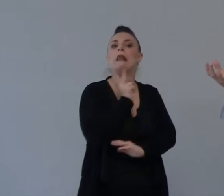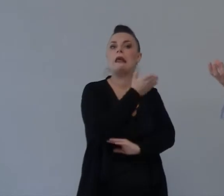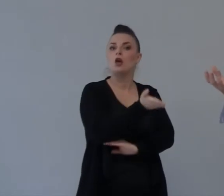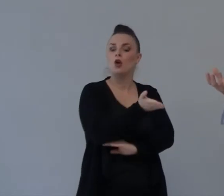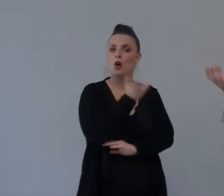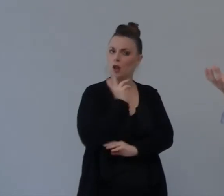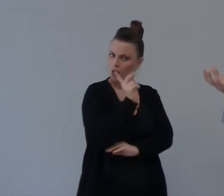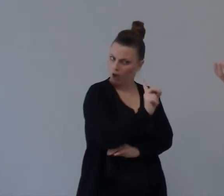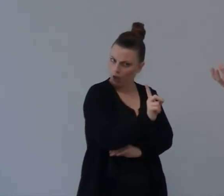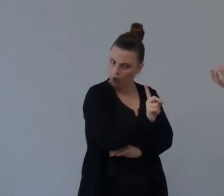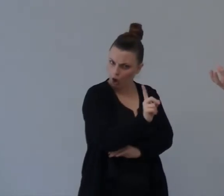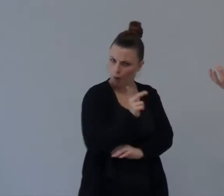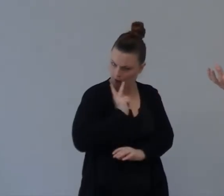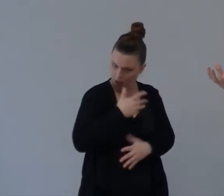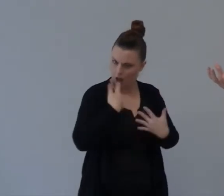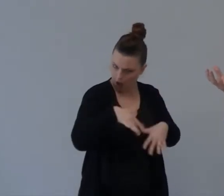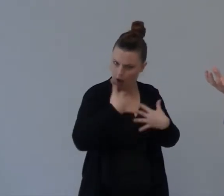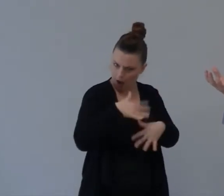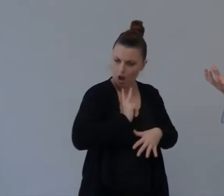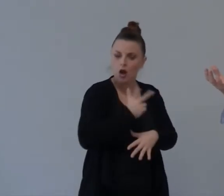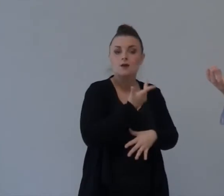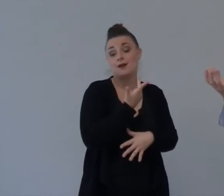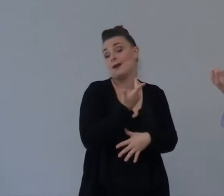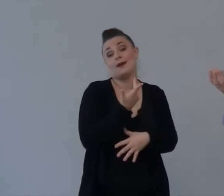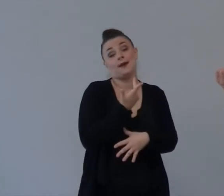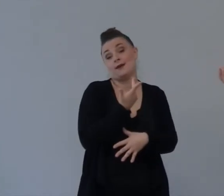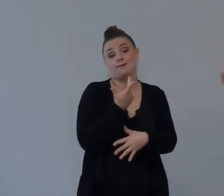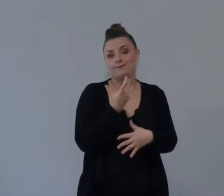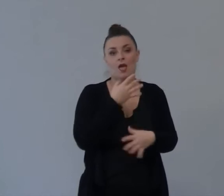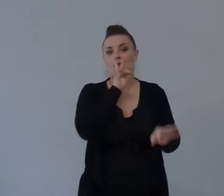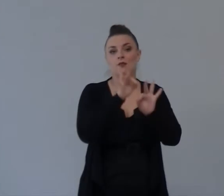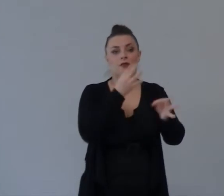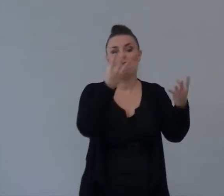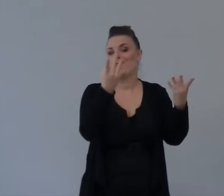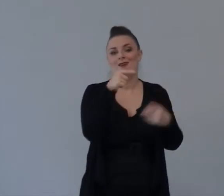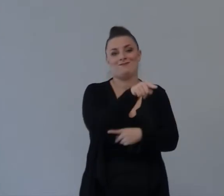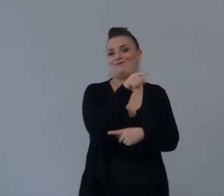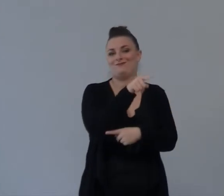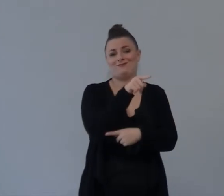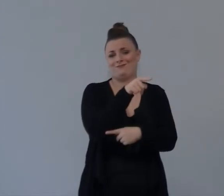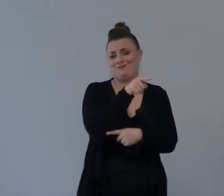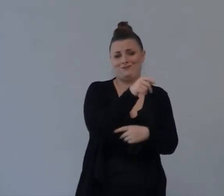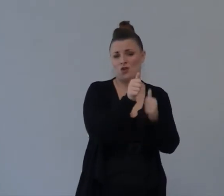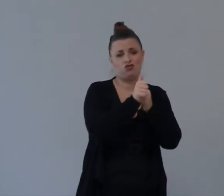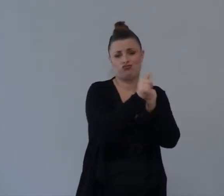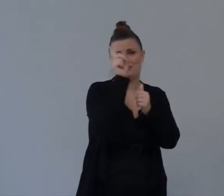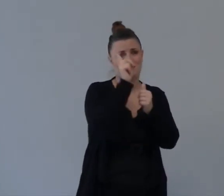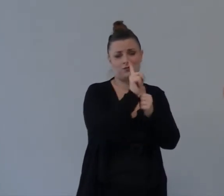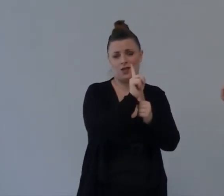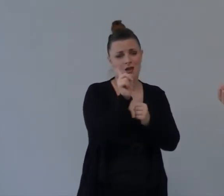non Niente Ricco Ricco Ricco Ricco Ricco Mi sa Che non Sei Completamente Viene Giù